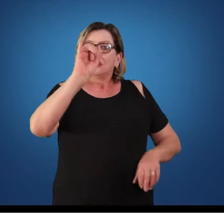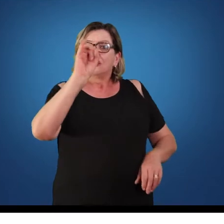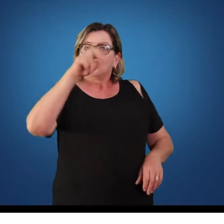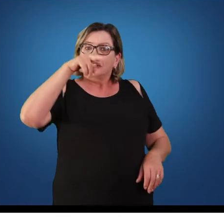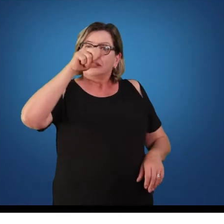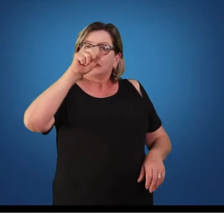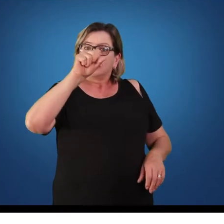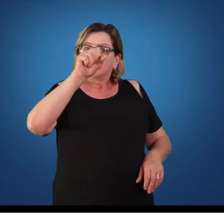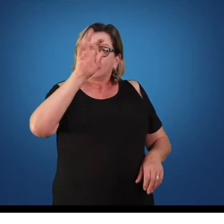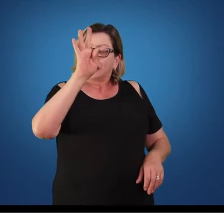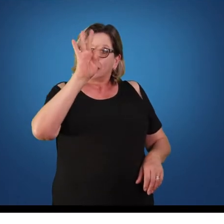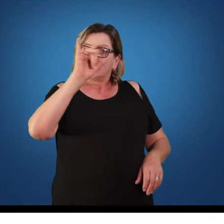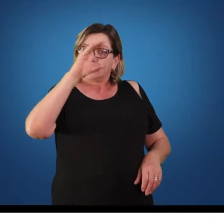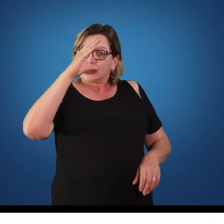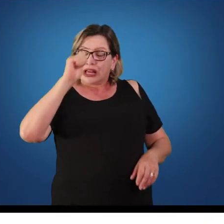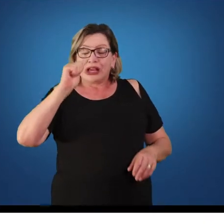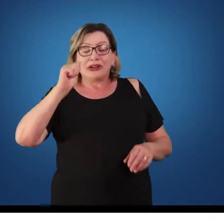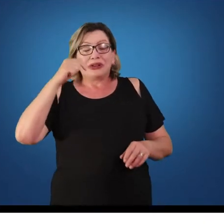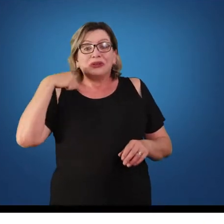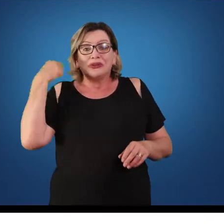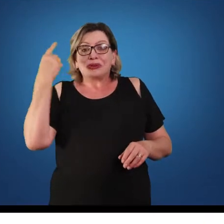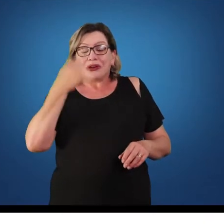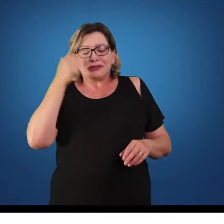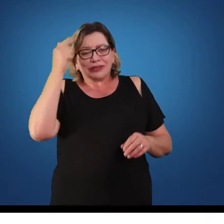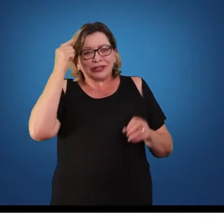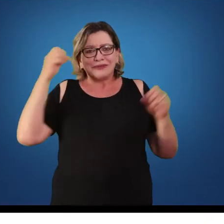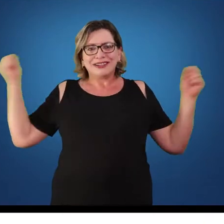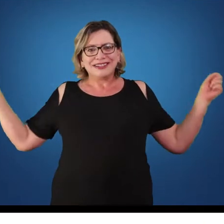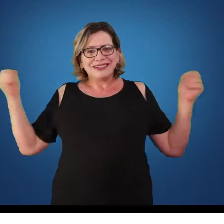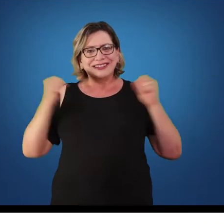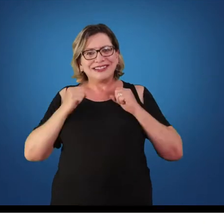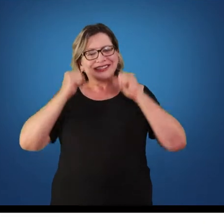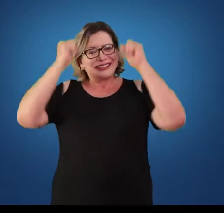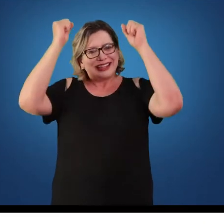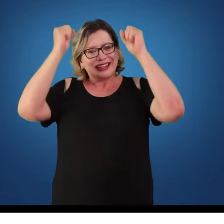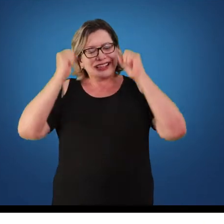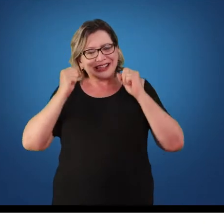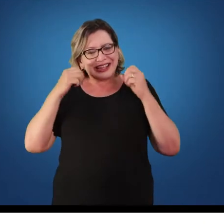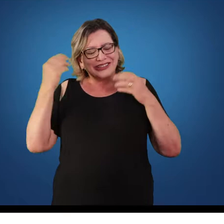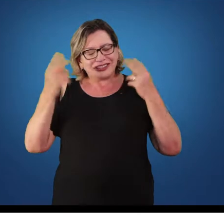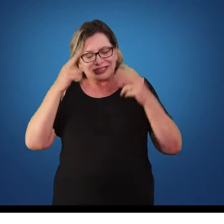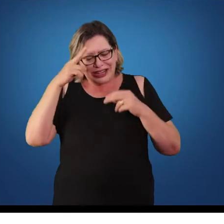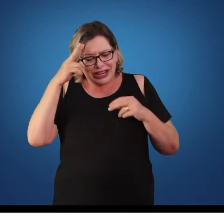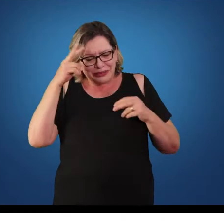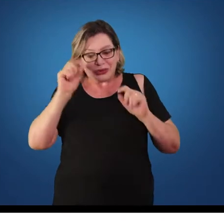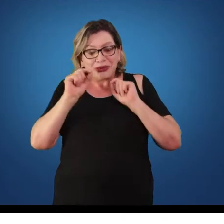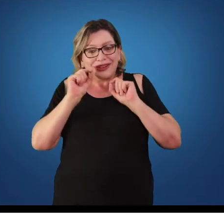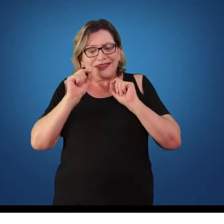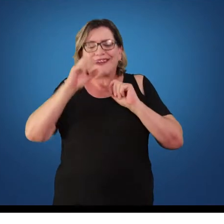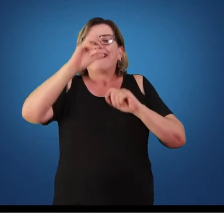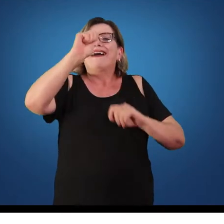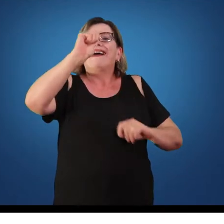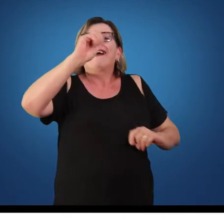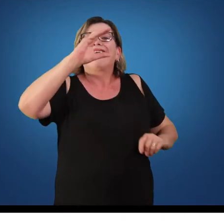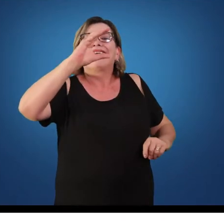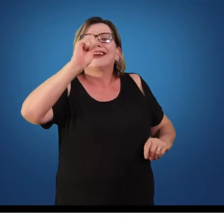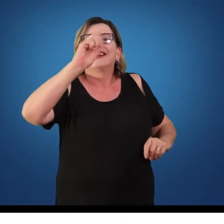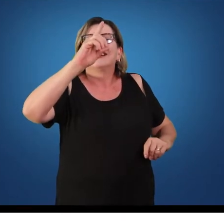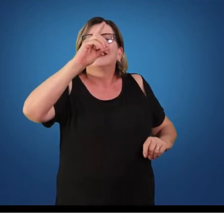ginástica, na contemporaneidade é comum a gente remeter hoje a ginástica de academia, ginástica de condicionamento físico,